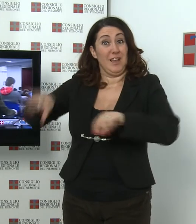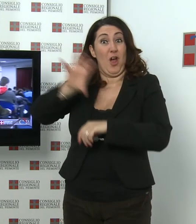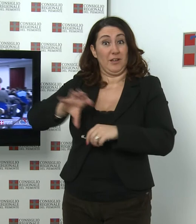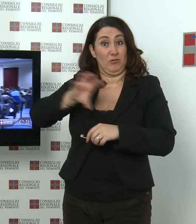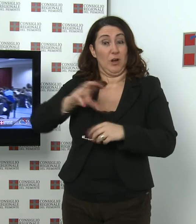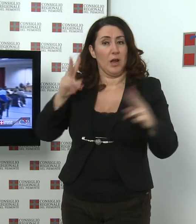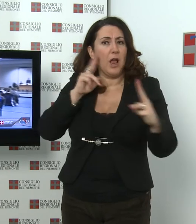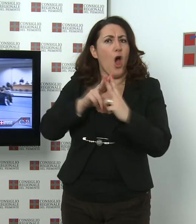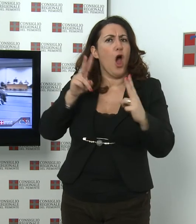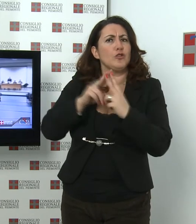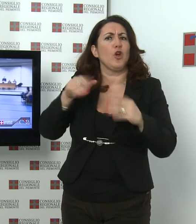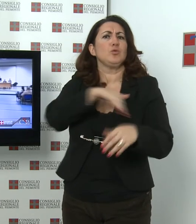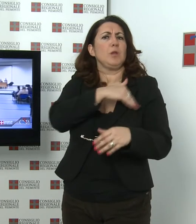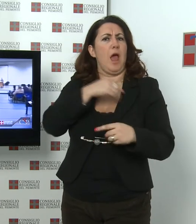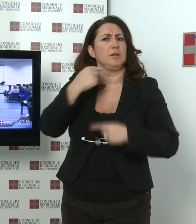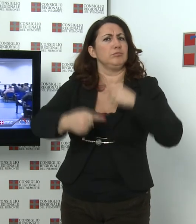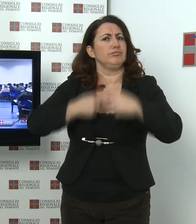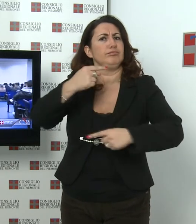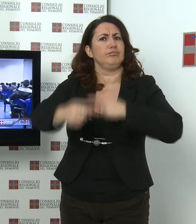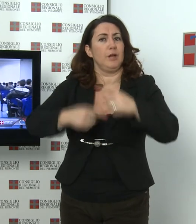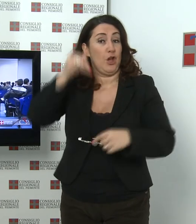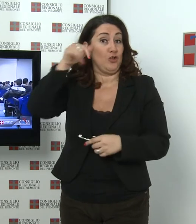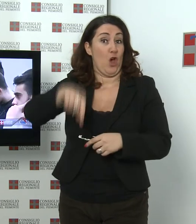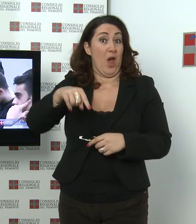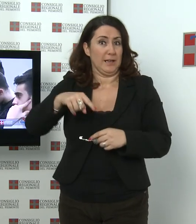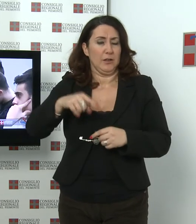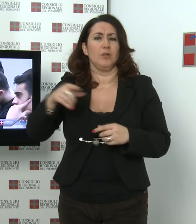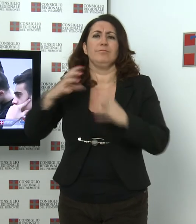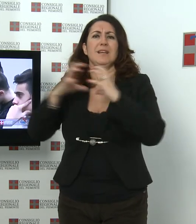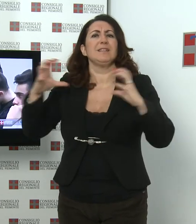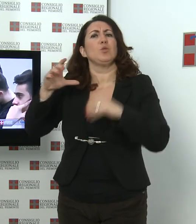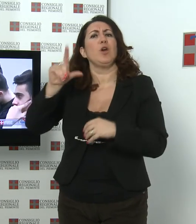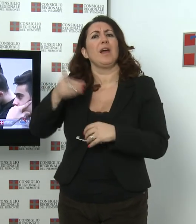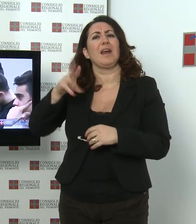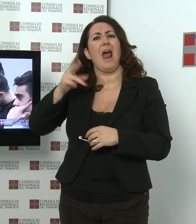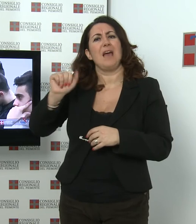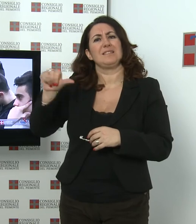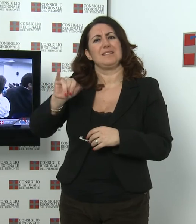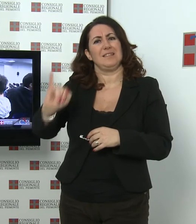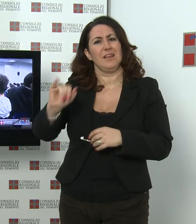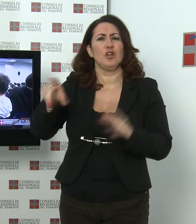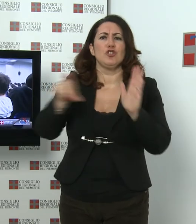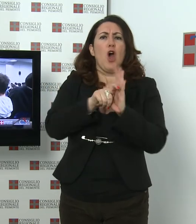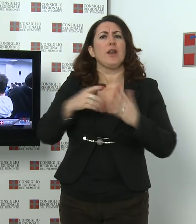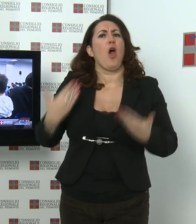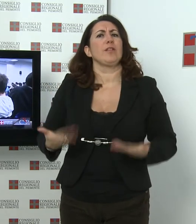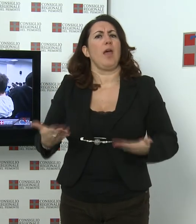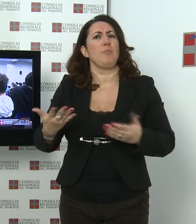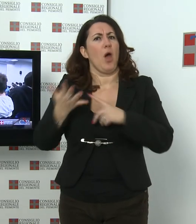l'Istituto Grassi ha ospitato una conferenza sul progetto di storia contemporanea 2013-14 a cura del Comitato Resistenza e Costituzione